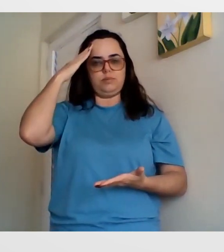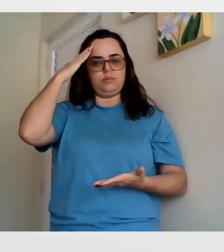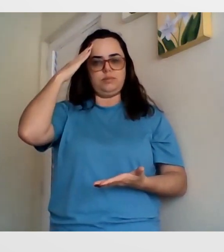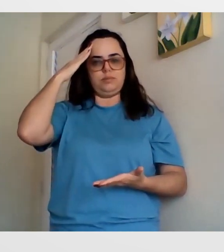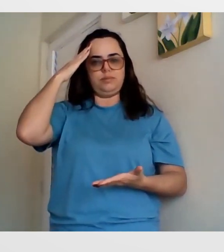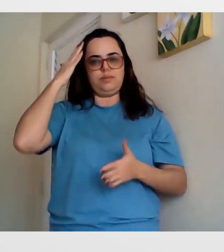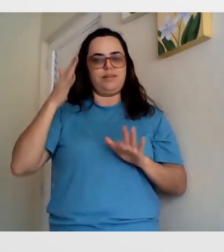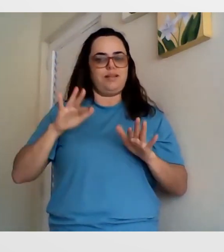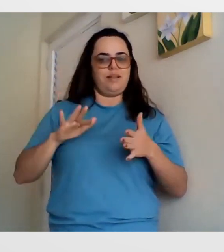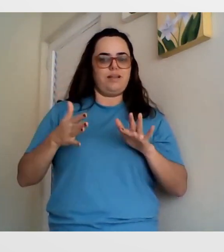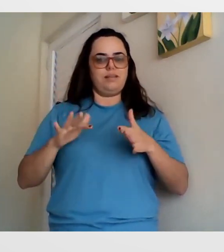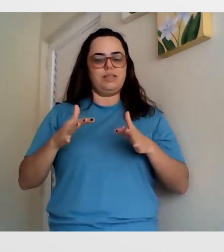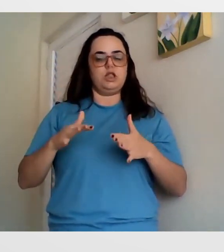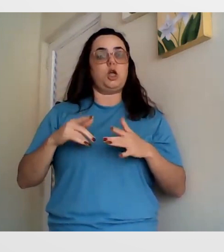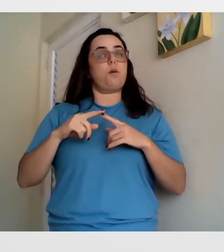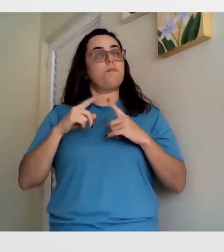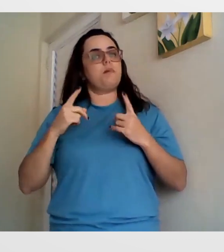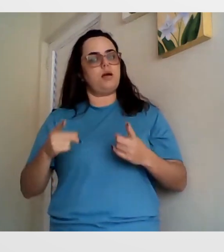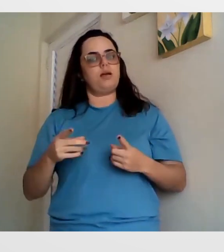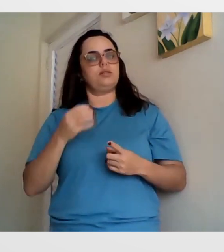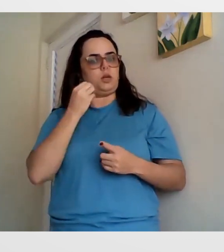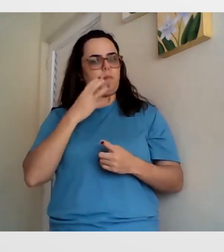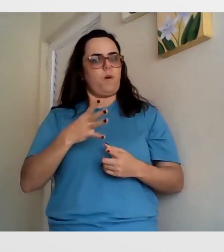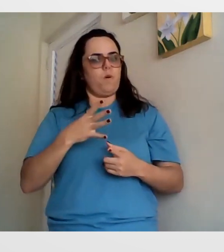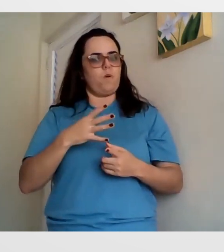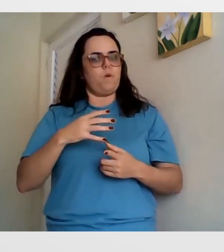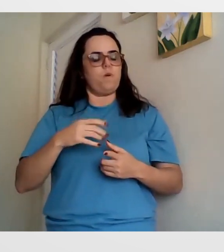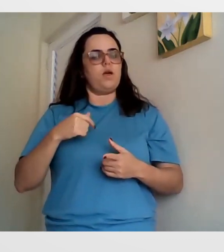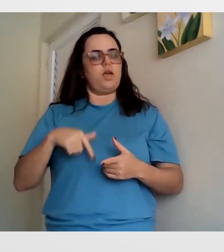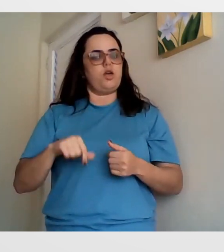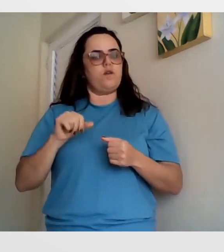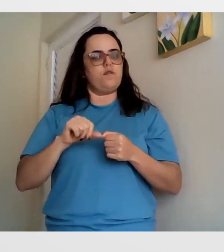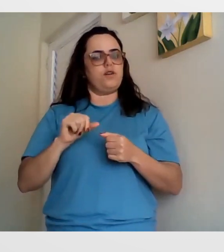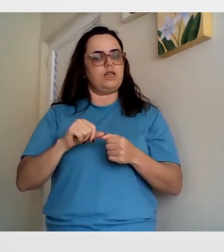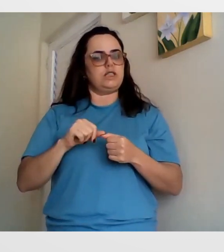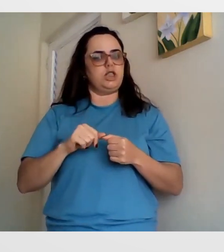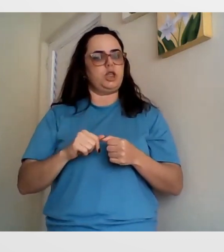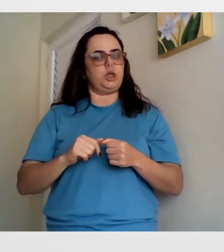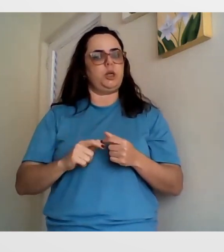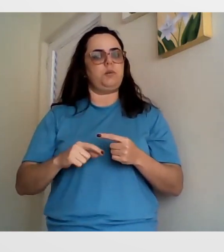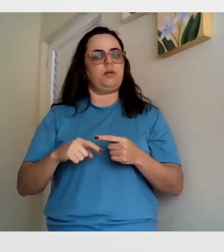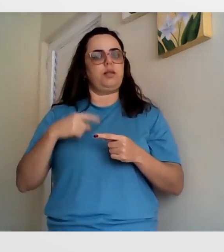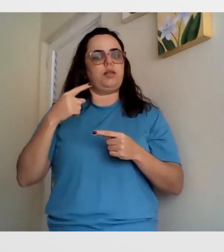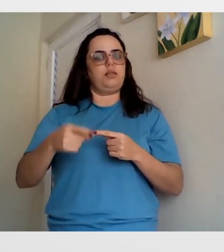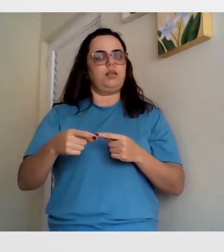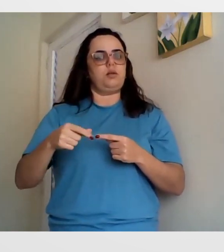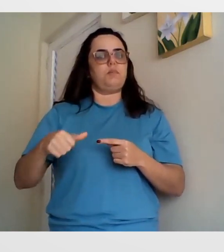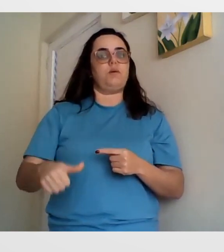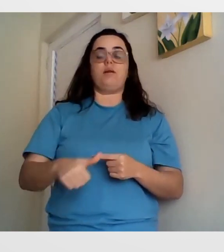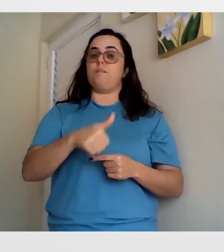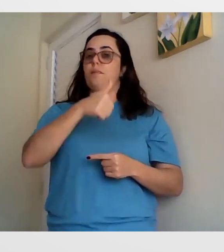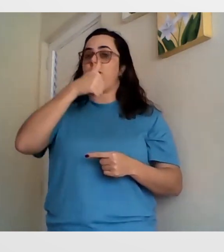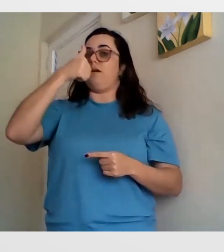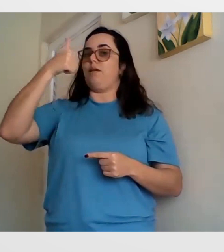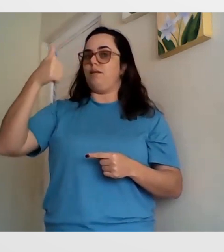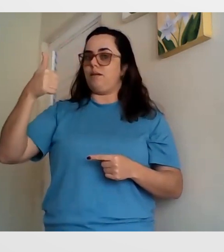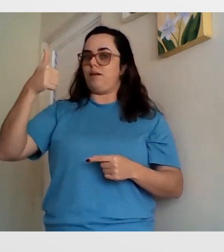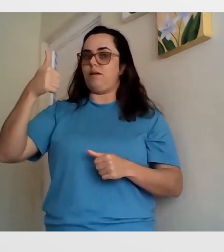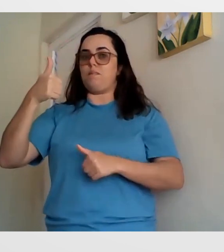Antes eu tinha dificuldade. Eu tinha meio que vergonha. Mas hoje eu consigo. Hoje eu me sinto capaz. Eu me